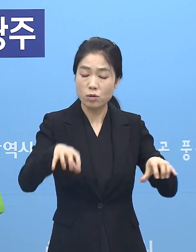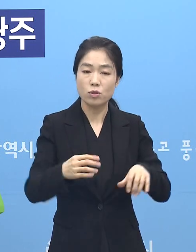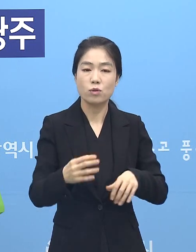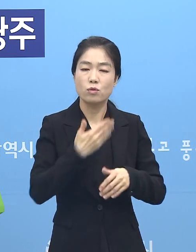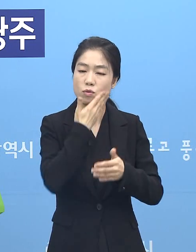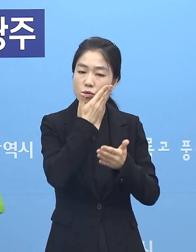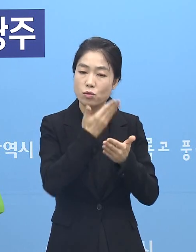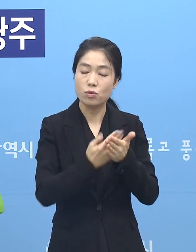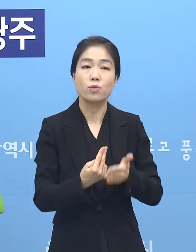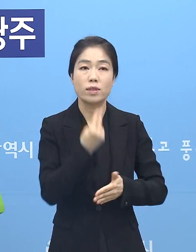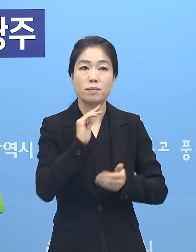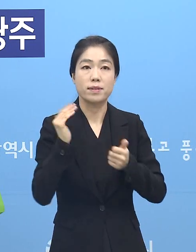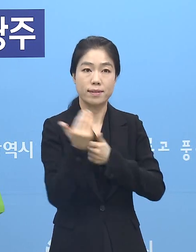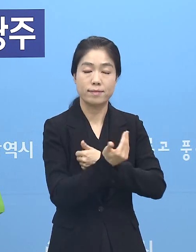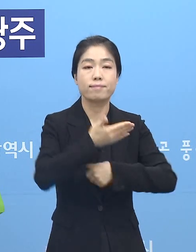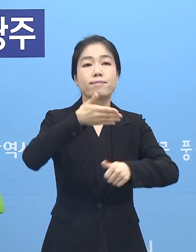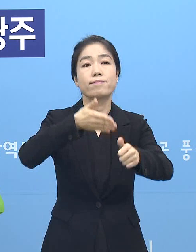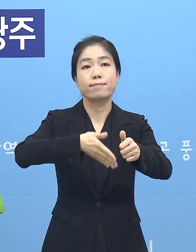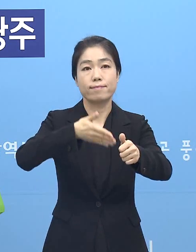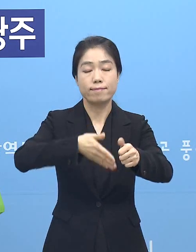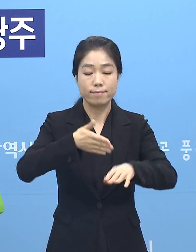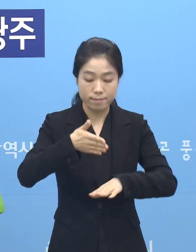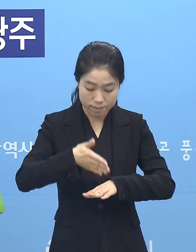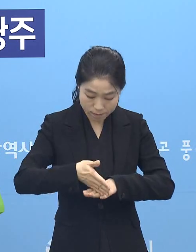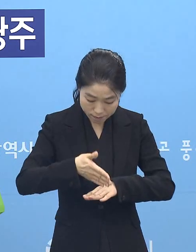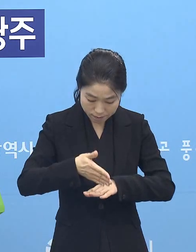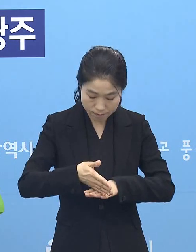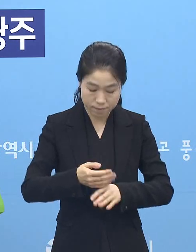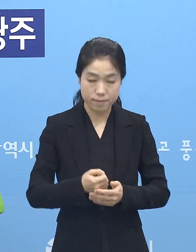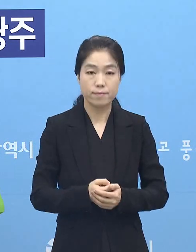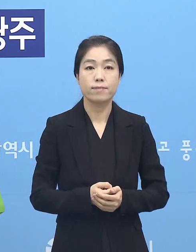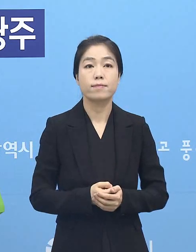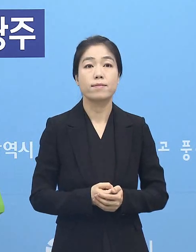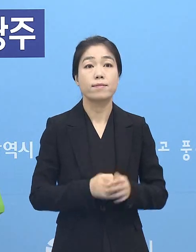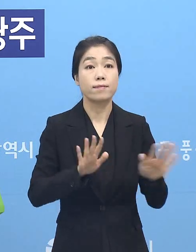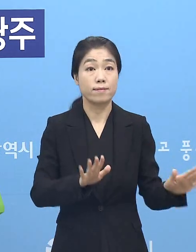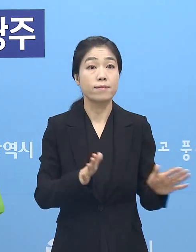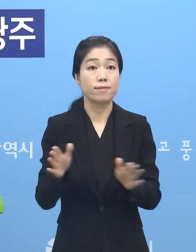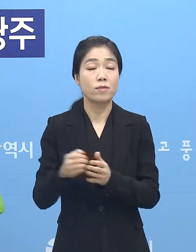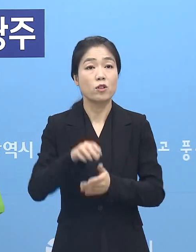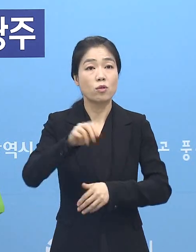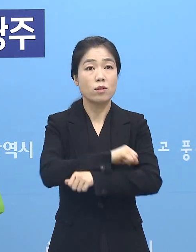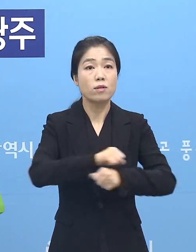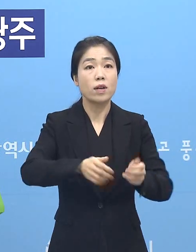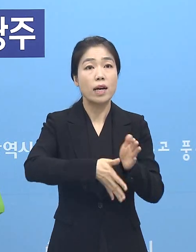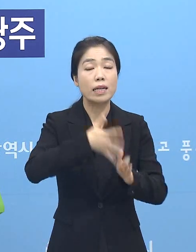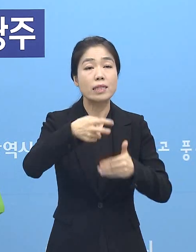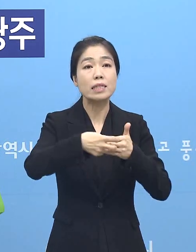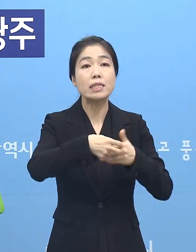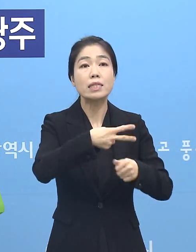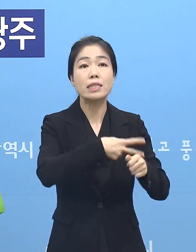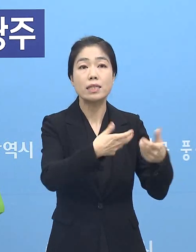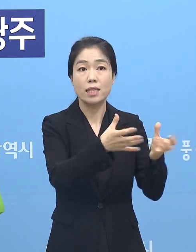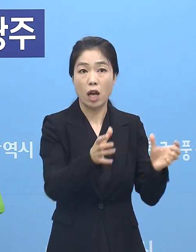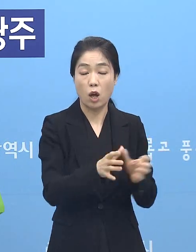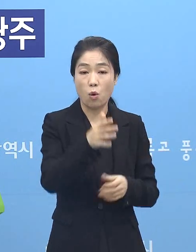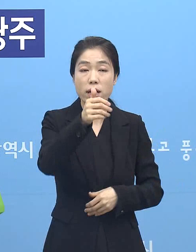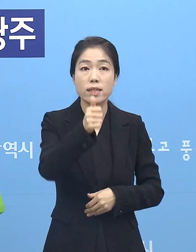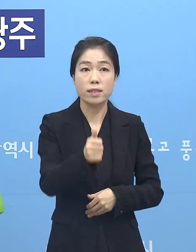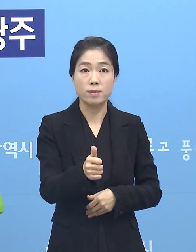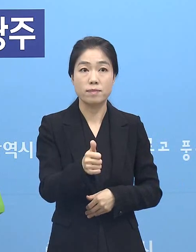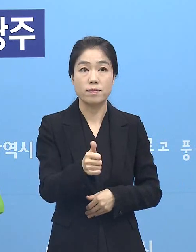소중한 생명을 지켜냅시다. 감사합니다. 그럼 이어서 강주광역시 의사회 양동호